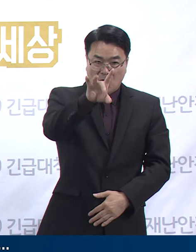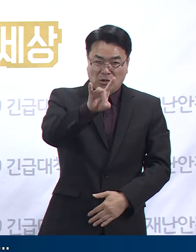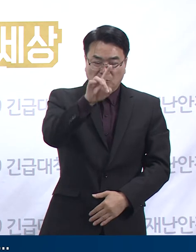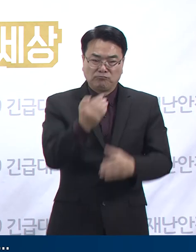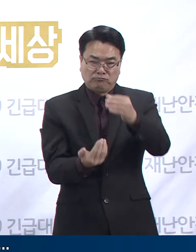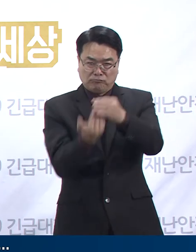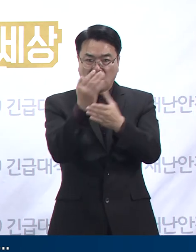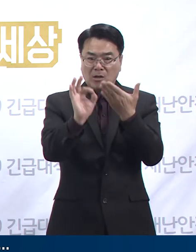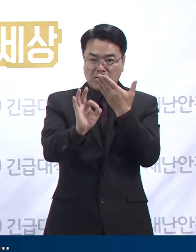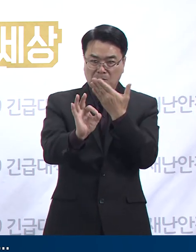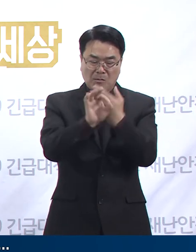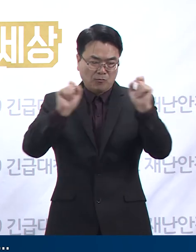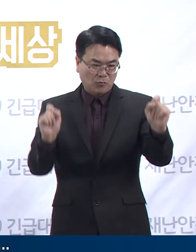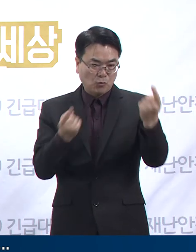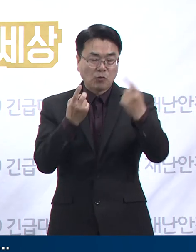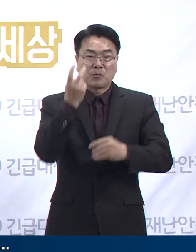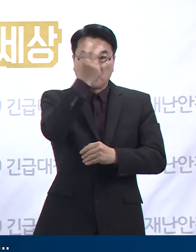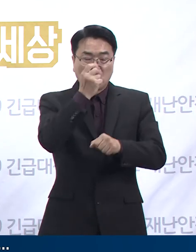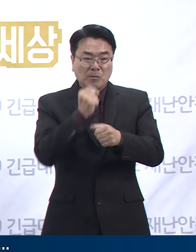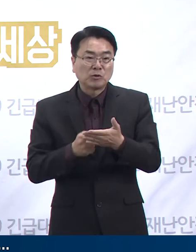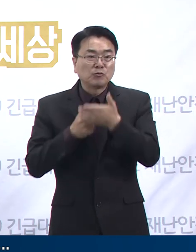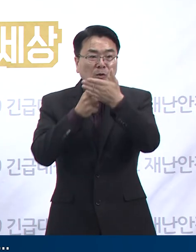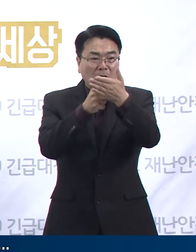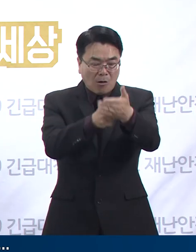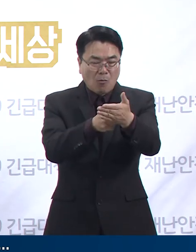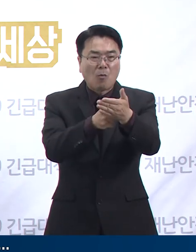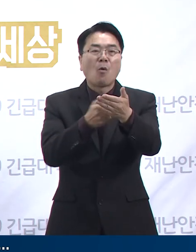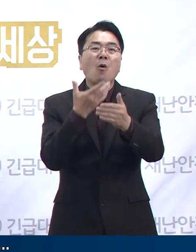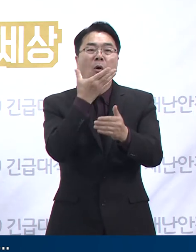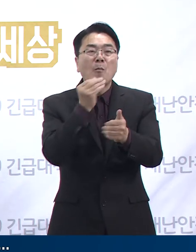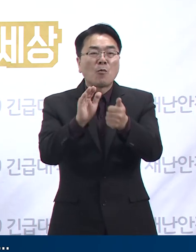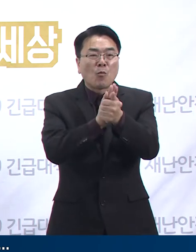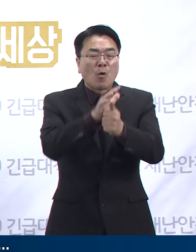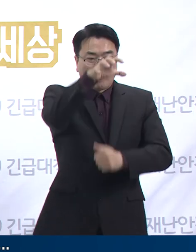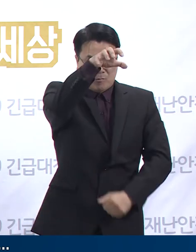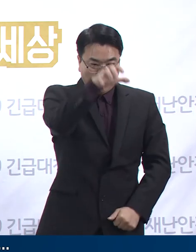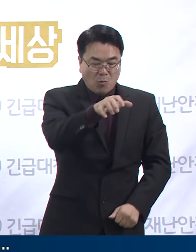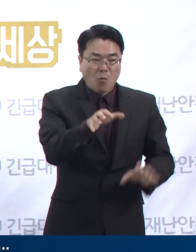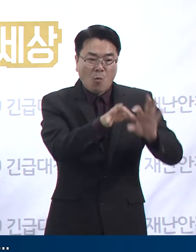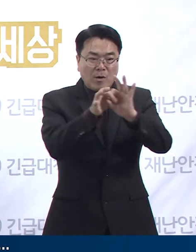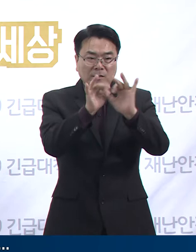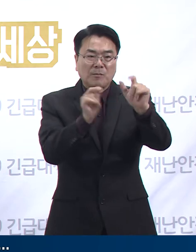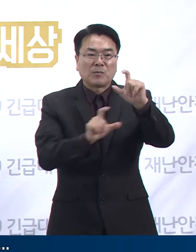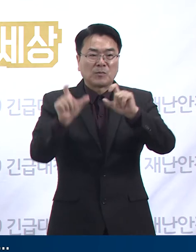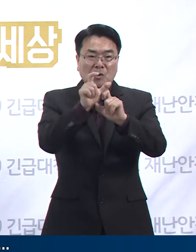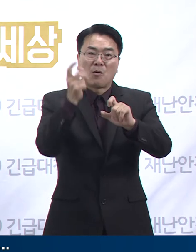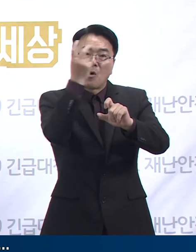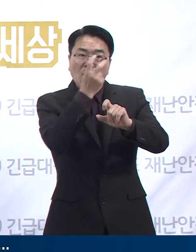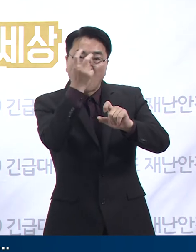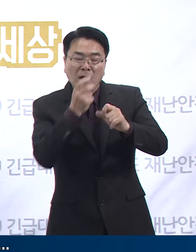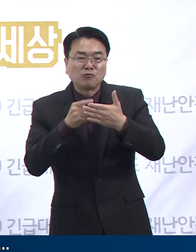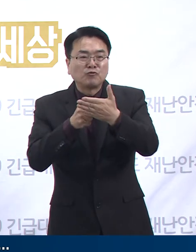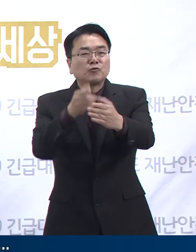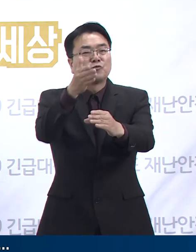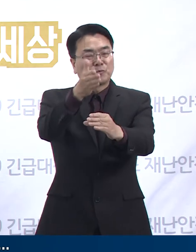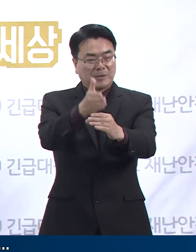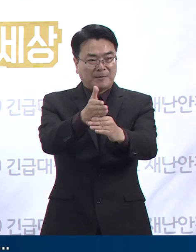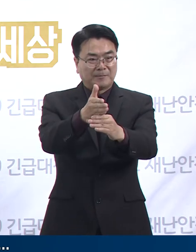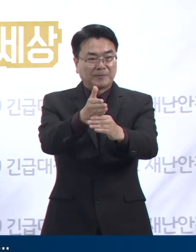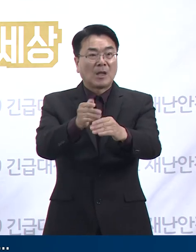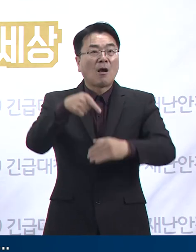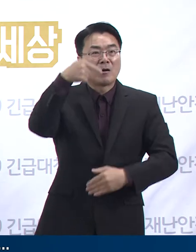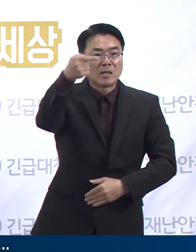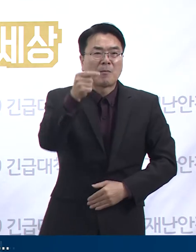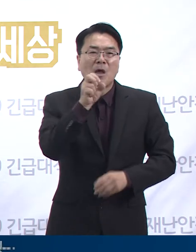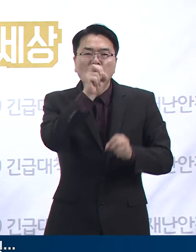있으며 10월 29일에 요양원 관련자 전원에 대하여 중간검사를 실시할 예정입니다. 다음으로 용인시